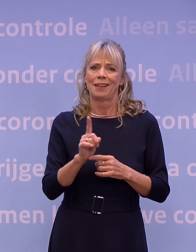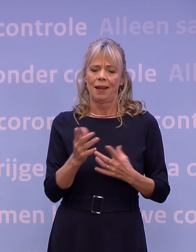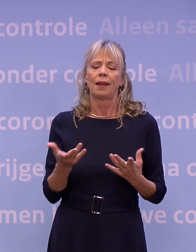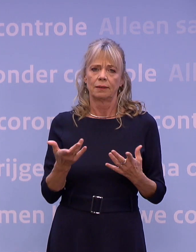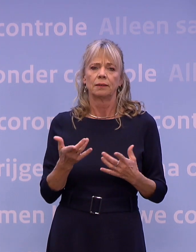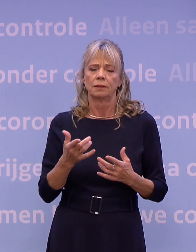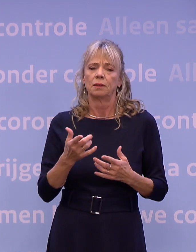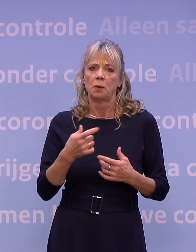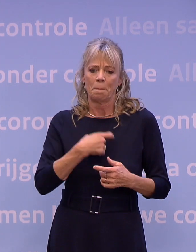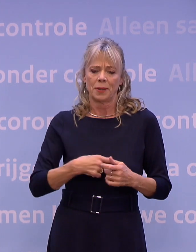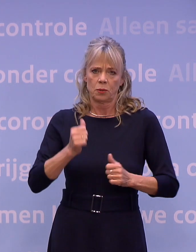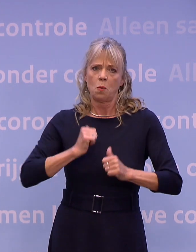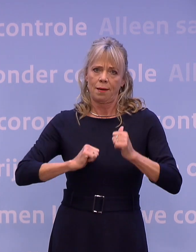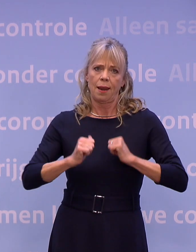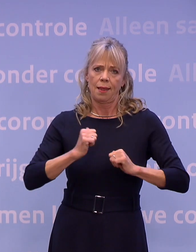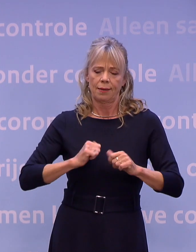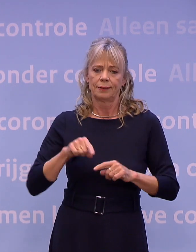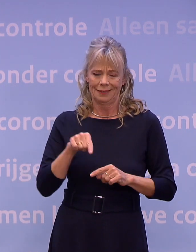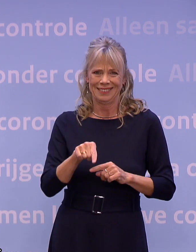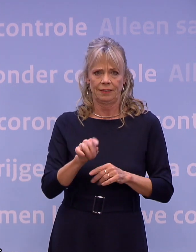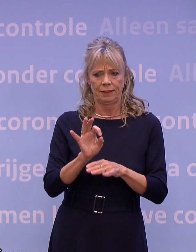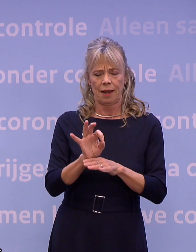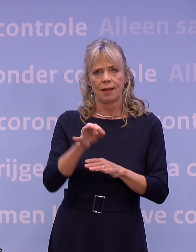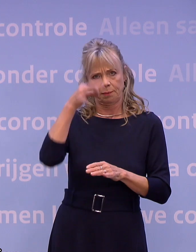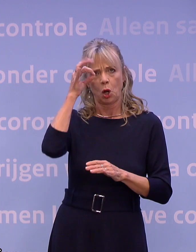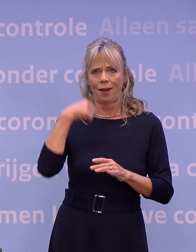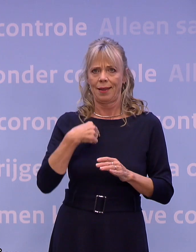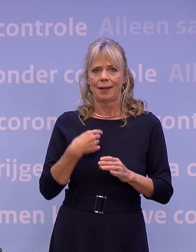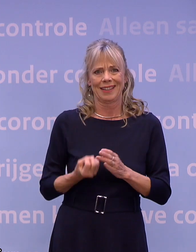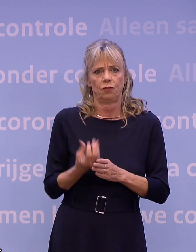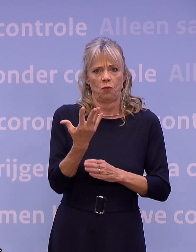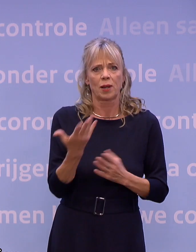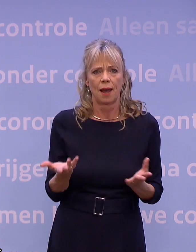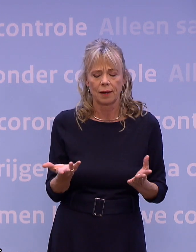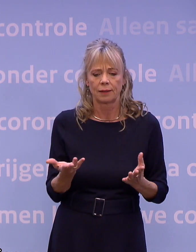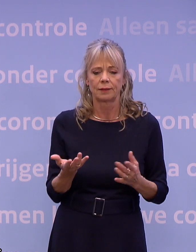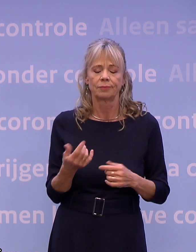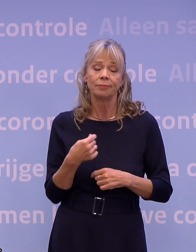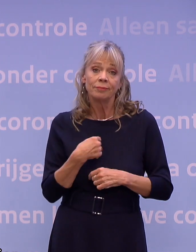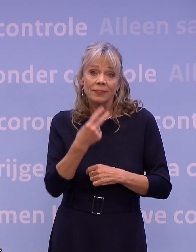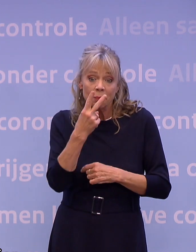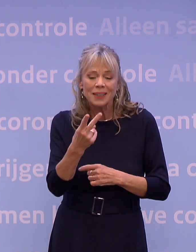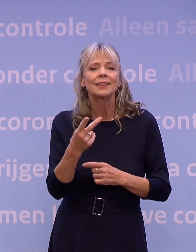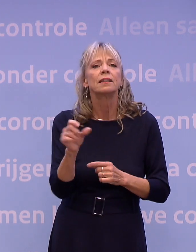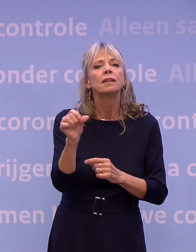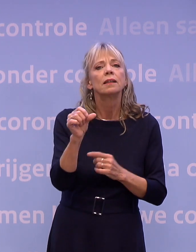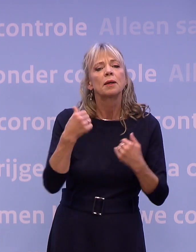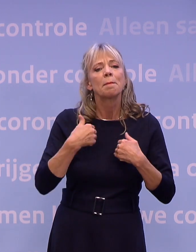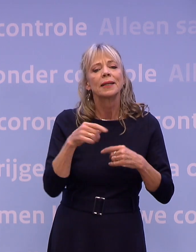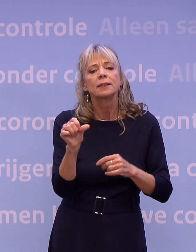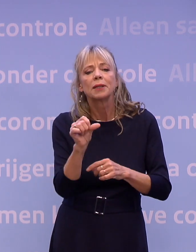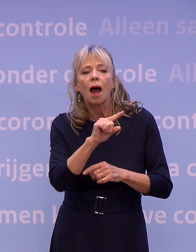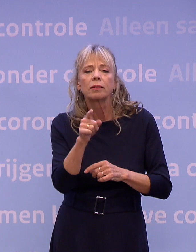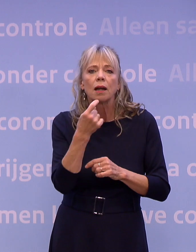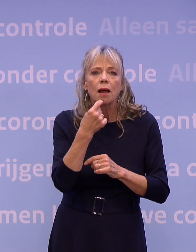Die les hebben we dit voorjaar geleerd. En wat we ook hebben gezien is hoe de mensen met andere klachten dan corona